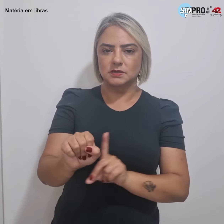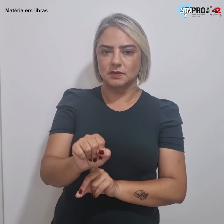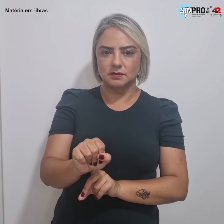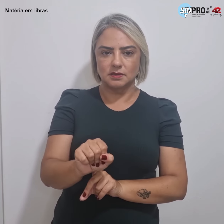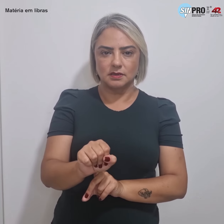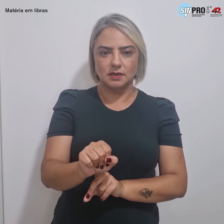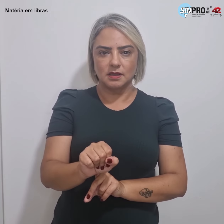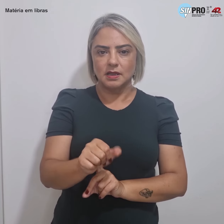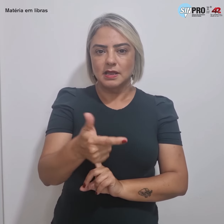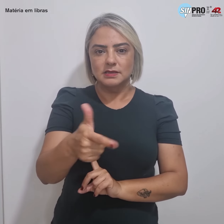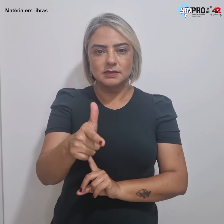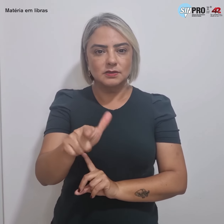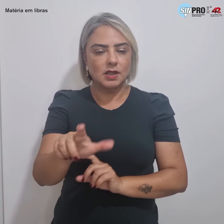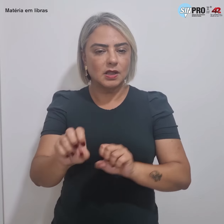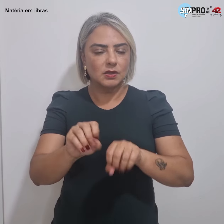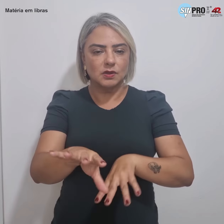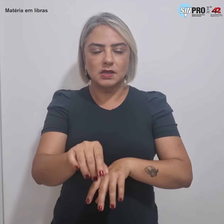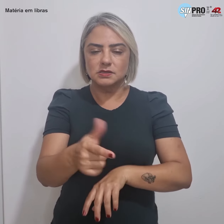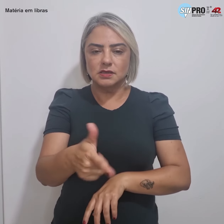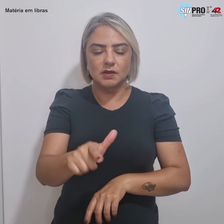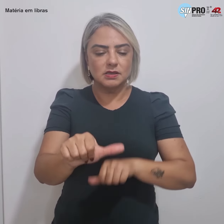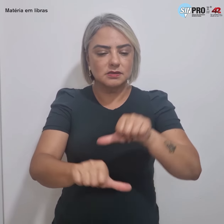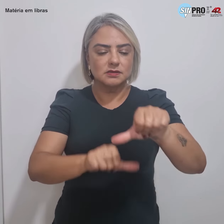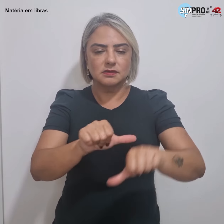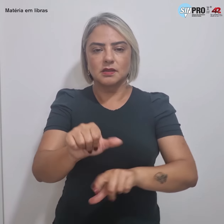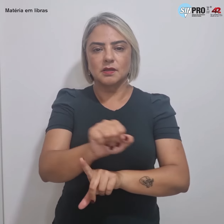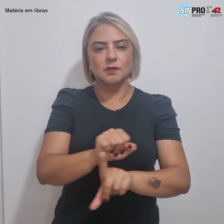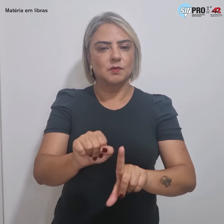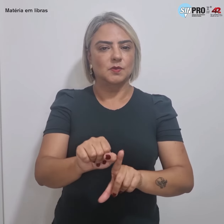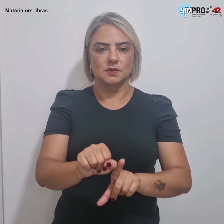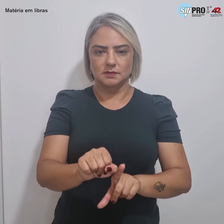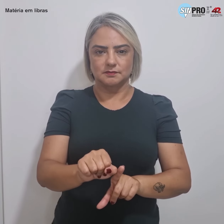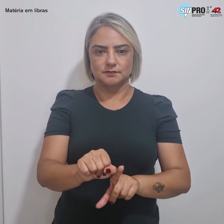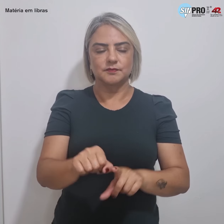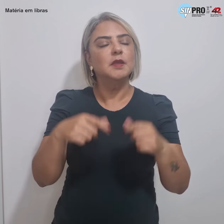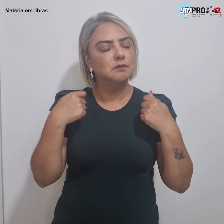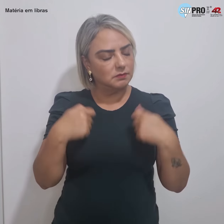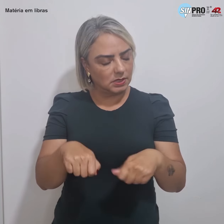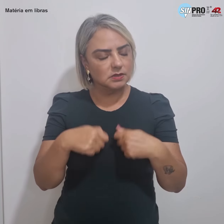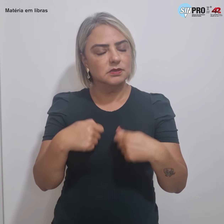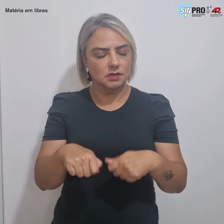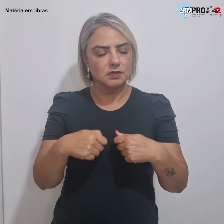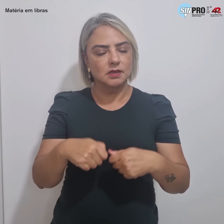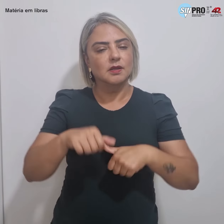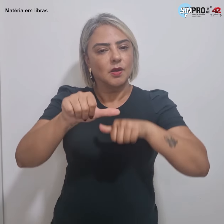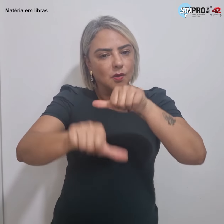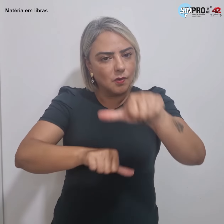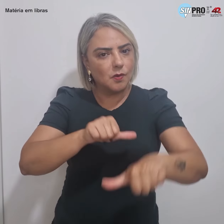sem ela, tampouco, a sociedade muda. E precisamos de uma mudança radical.